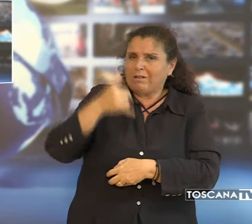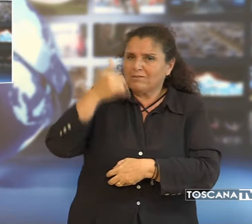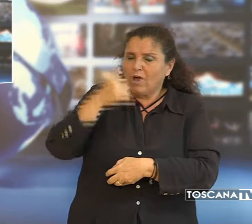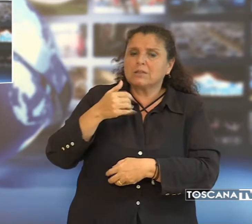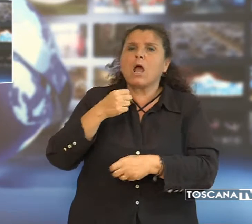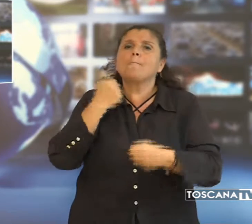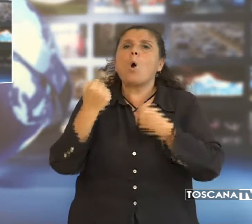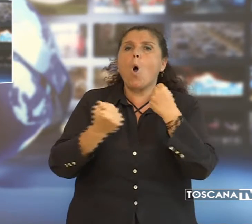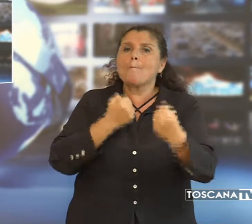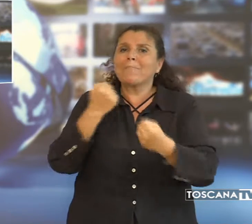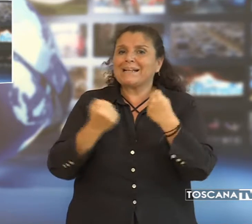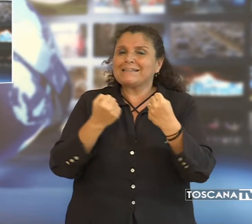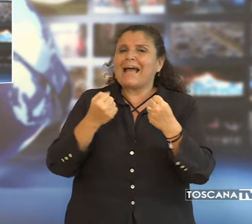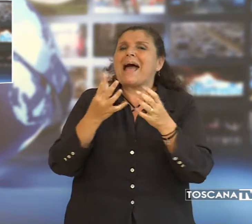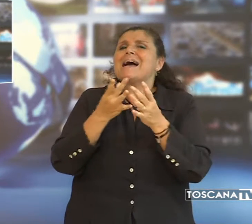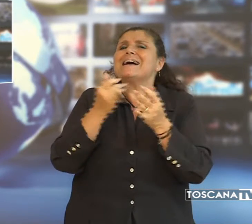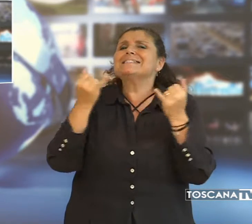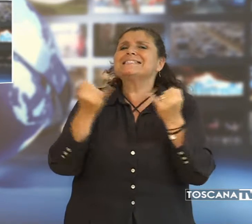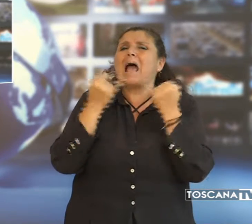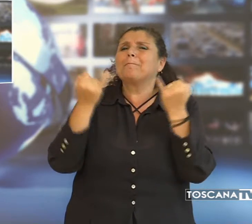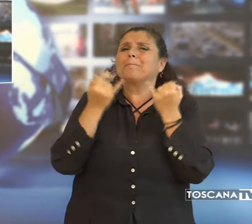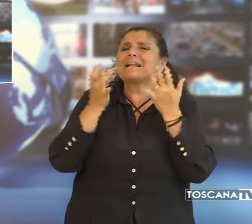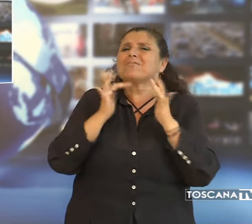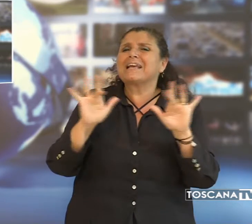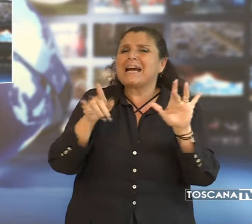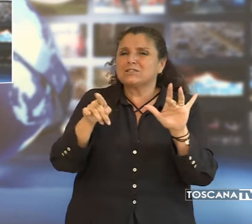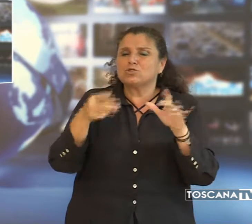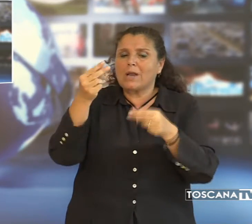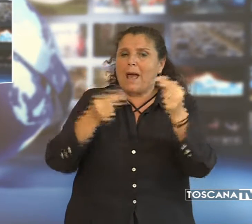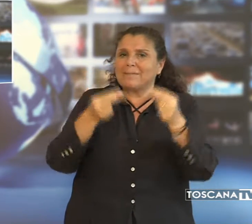mobilità e la semplificazione amministrativa.